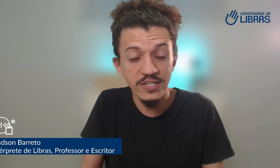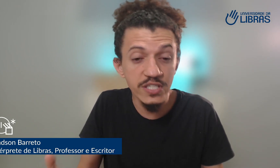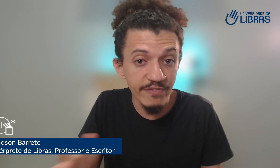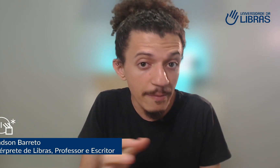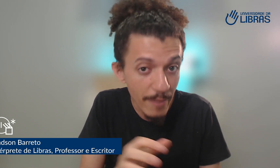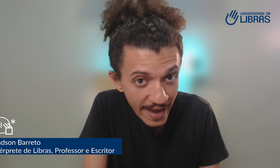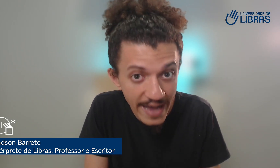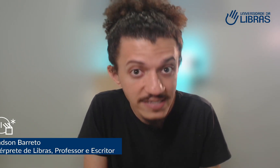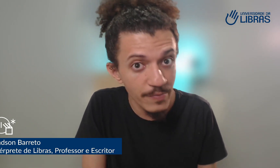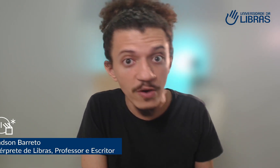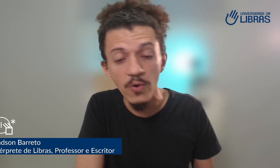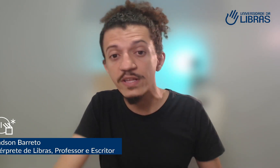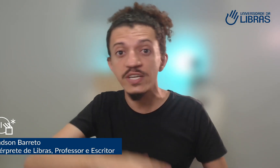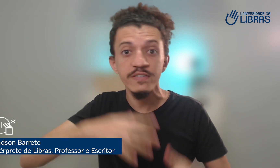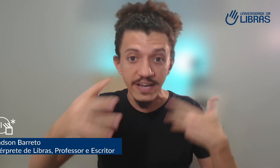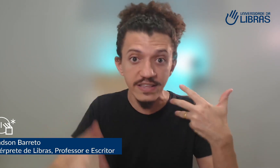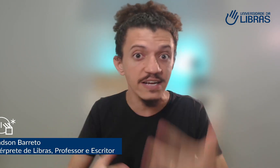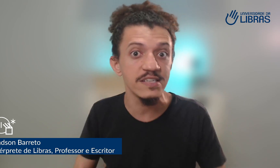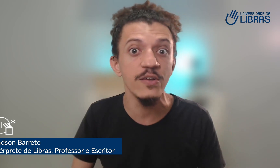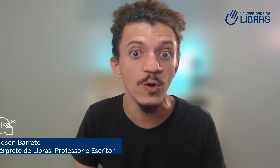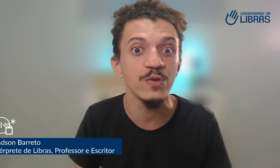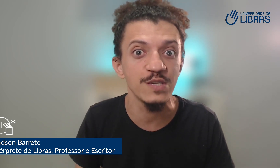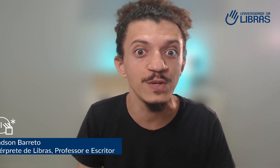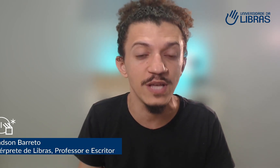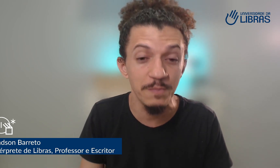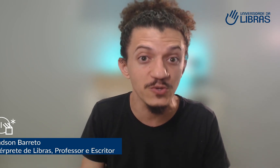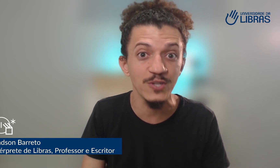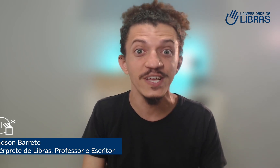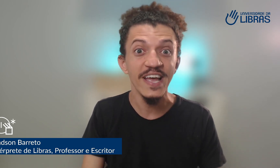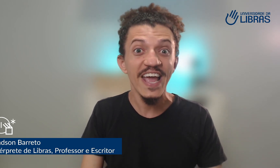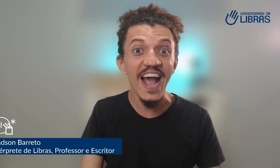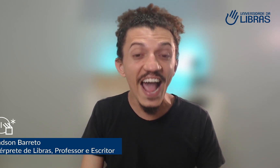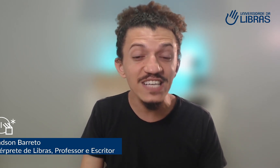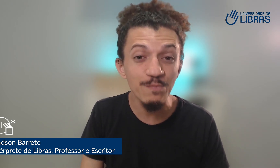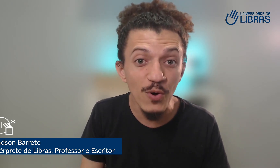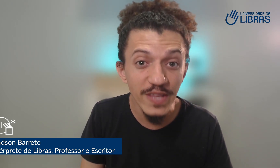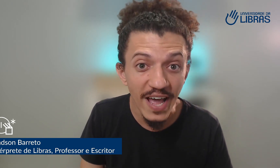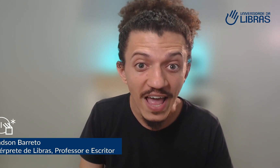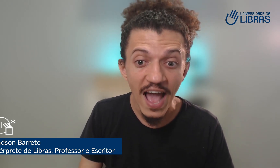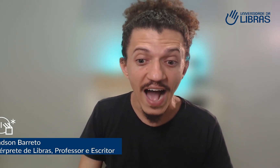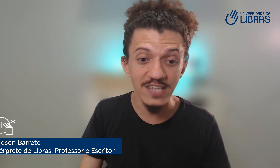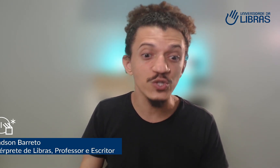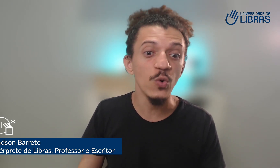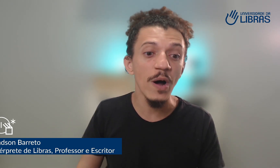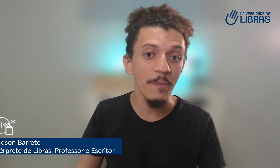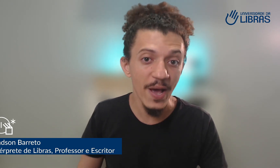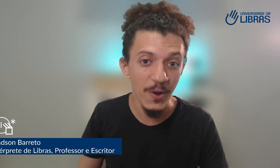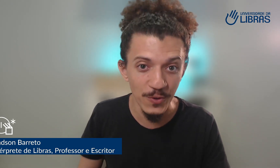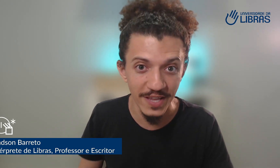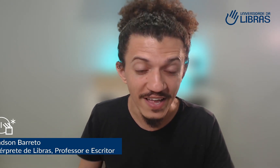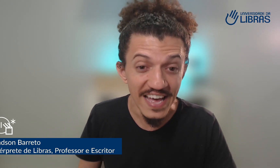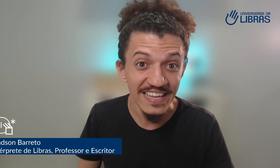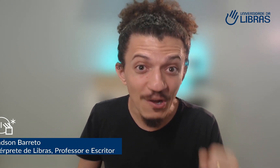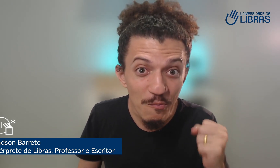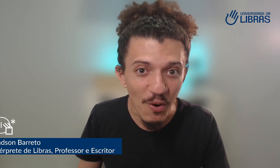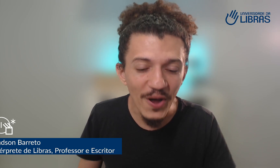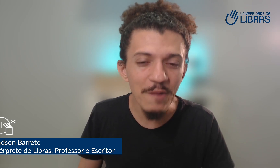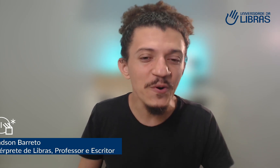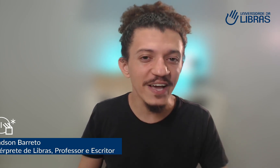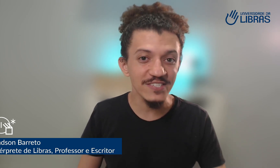a gente vai pegar essa pergunta e a gente vai trazer em outros episódios e responder a sua pergunta. Então, bora, porque esse